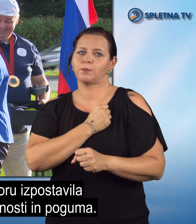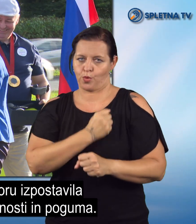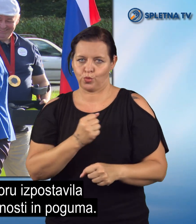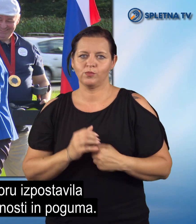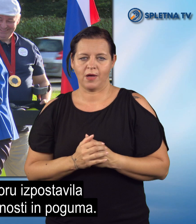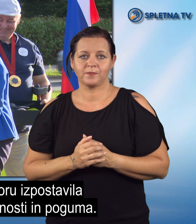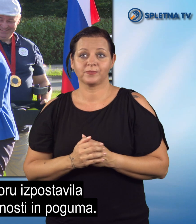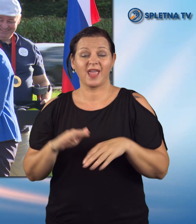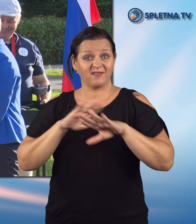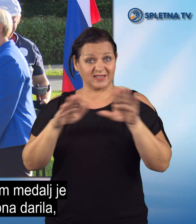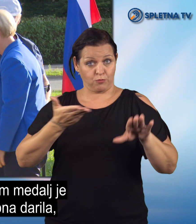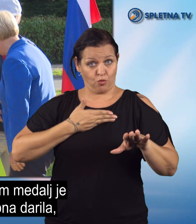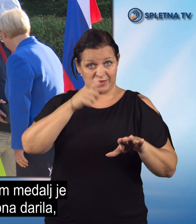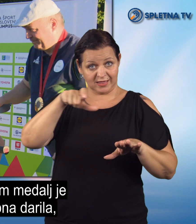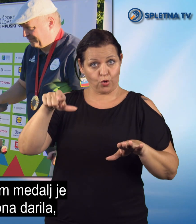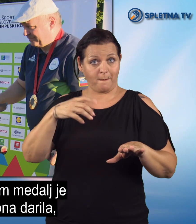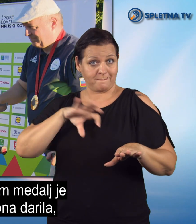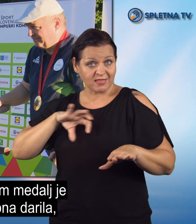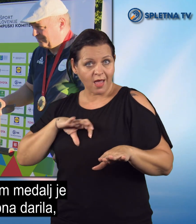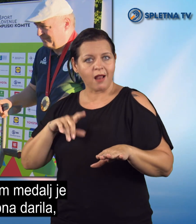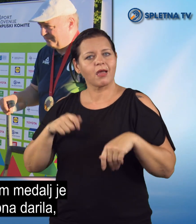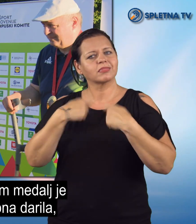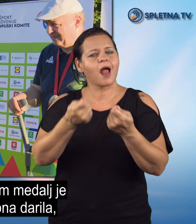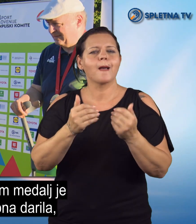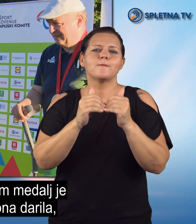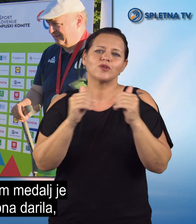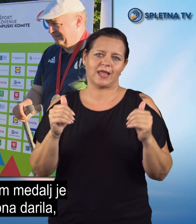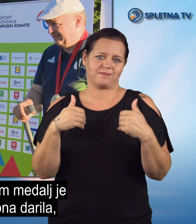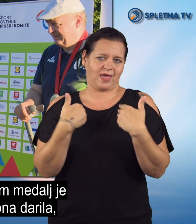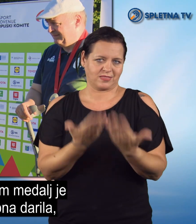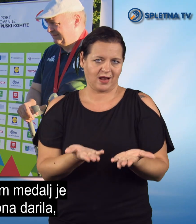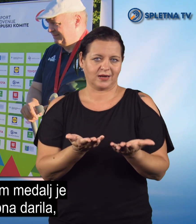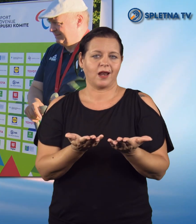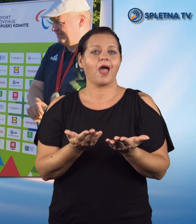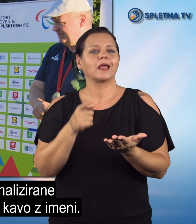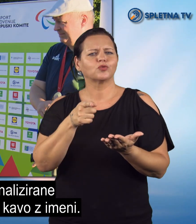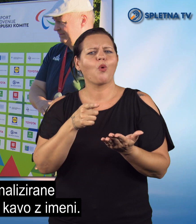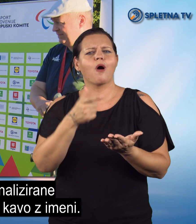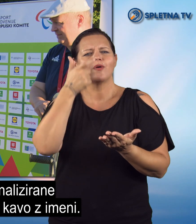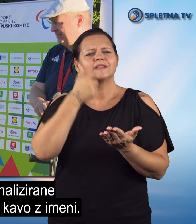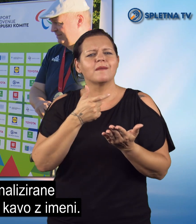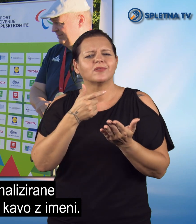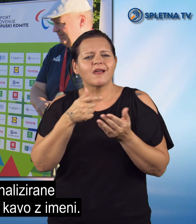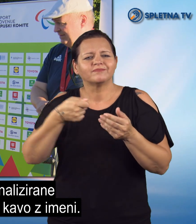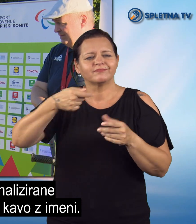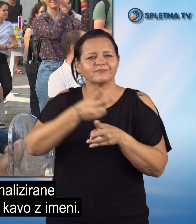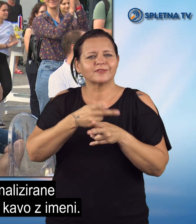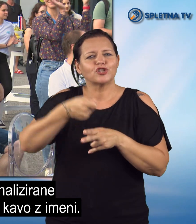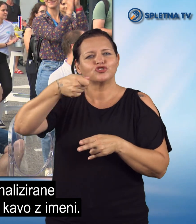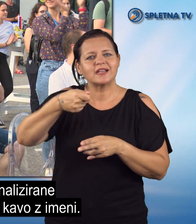obstrajnosti in poguma. Vsem dobitnikom medalj je predala posebna darila in sicer